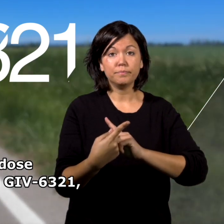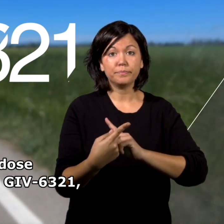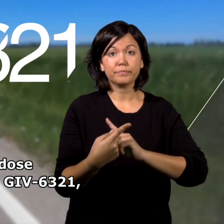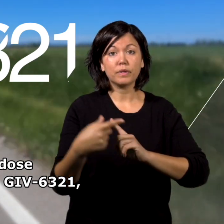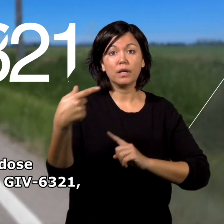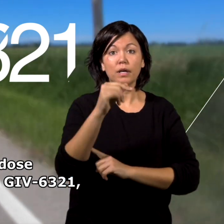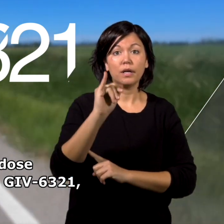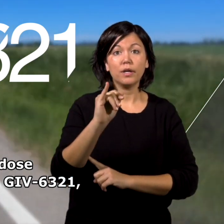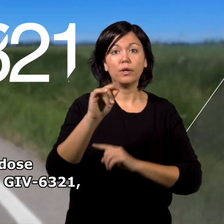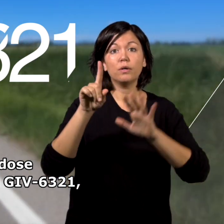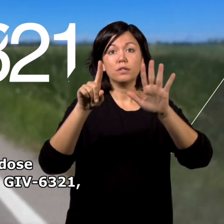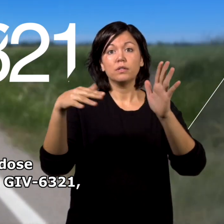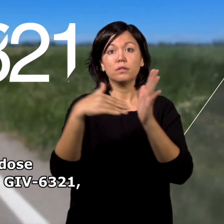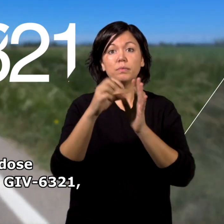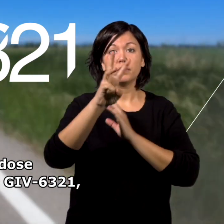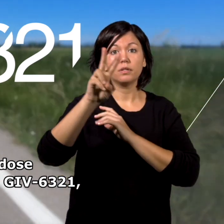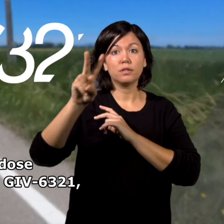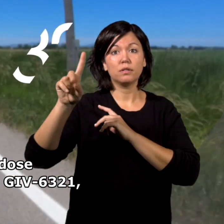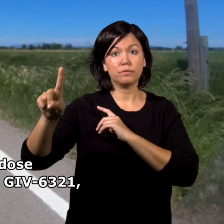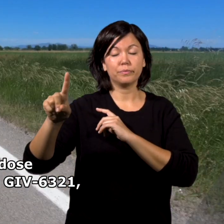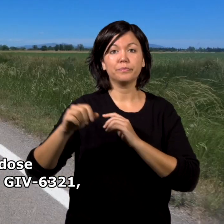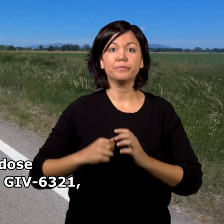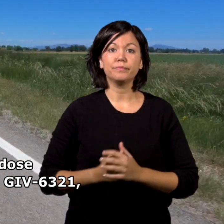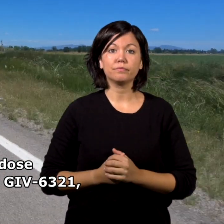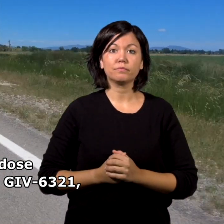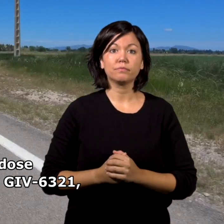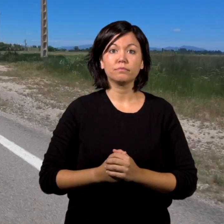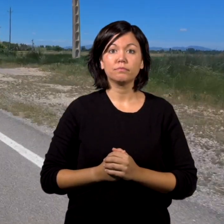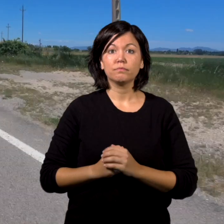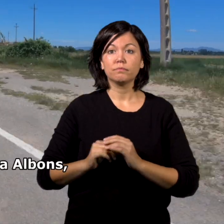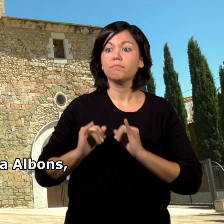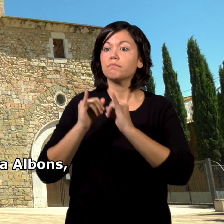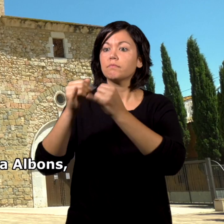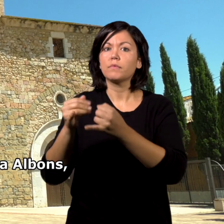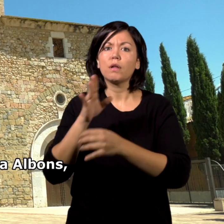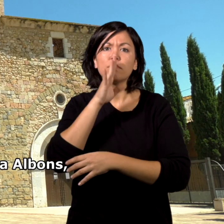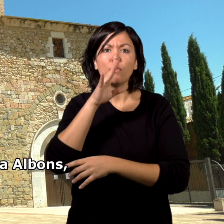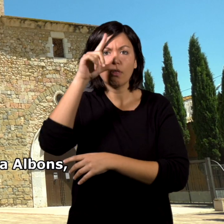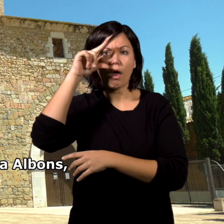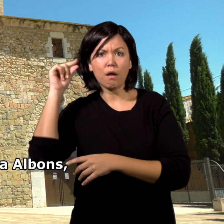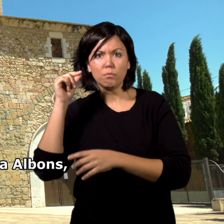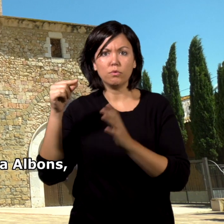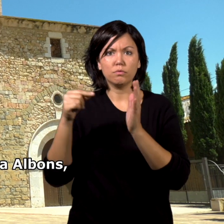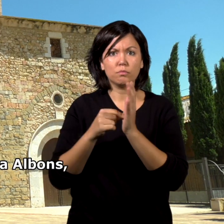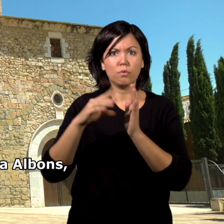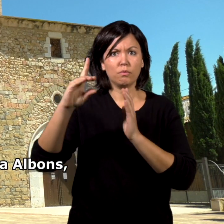carretera local, la GI 6321, que nos conducirá hasta Albons, punto E.